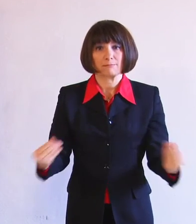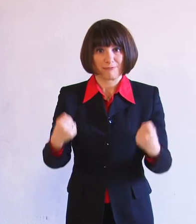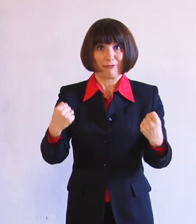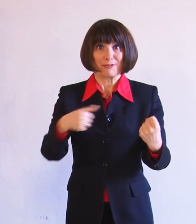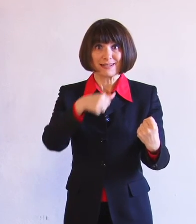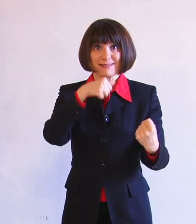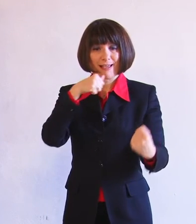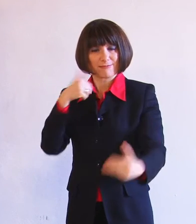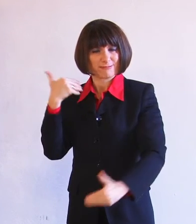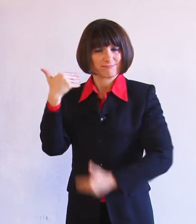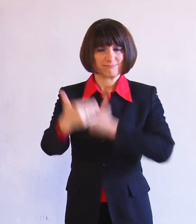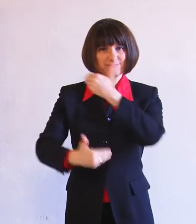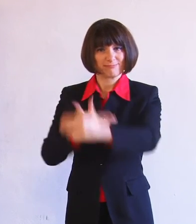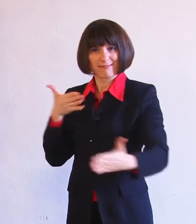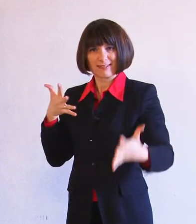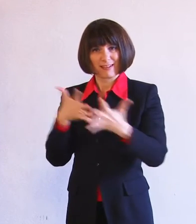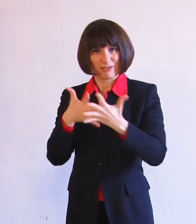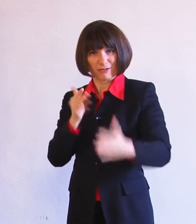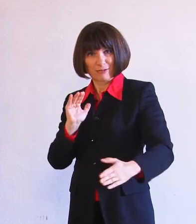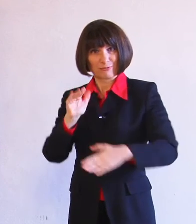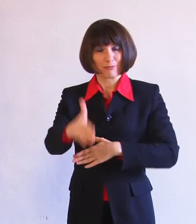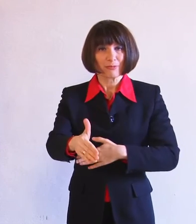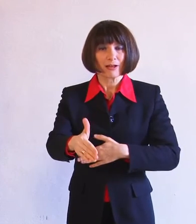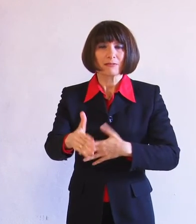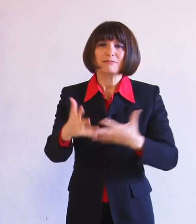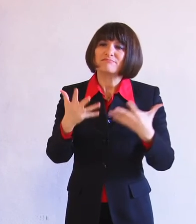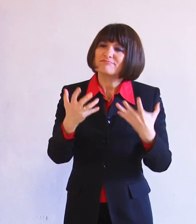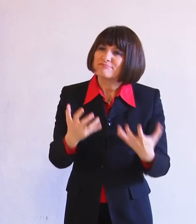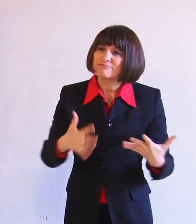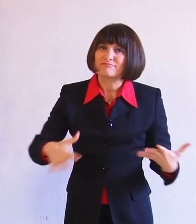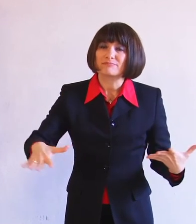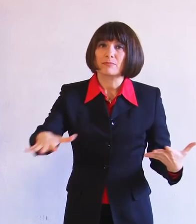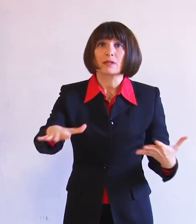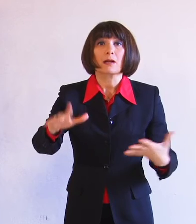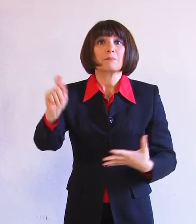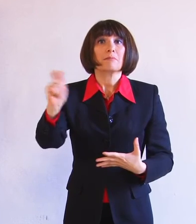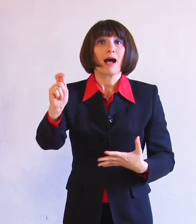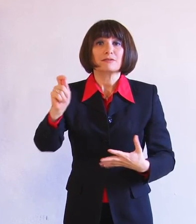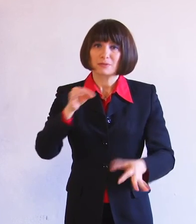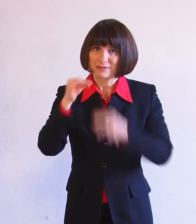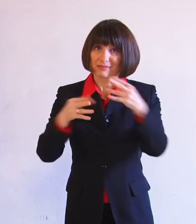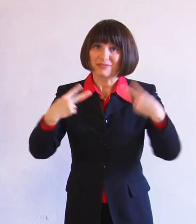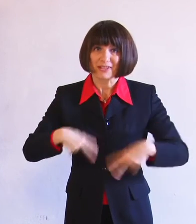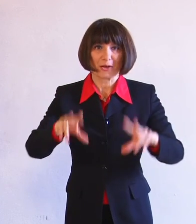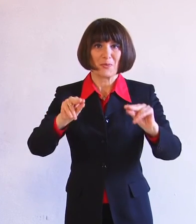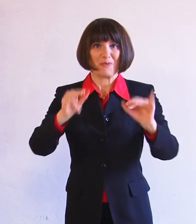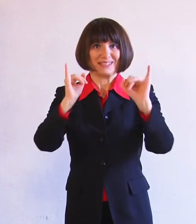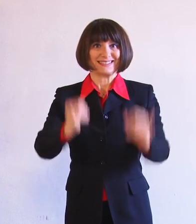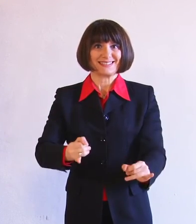difficoltà. Ma dobbiamo ricordare che la Pasqua è sì vita nuova, è sì